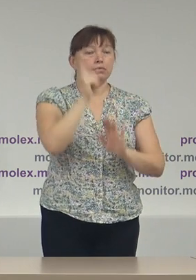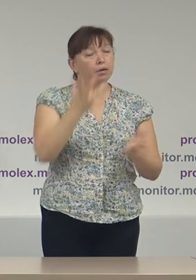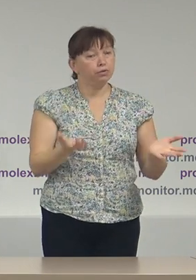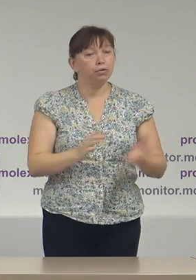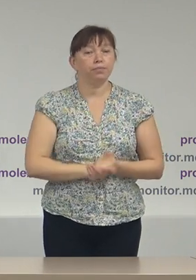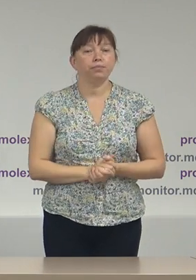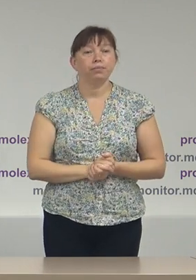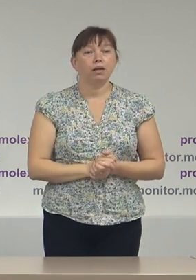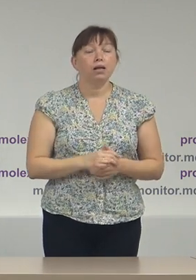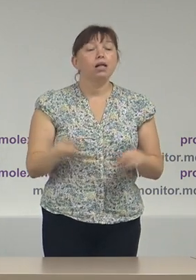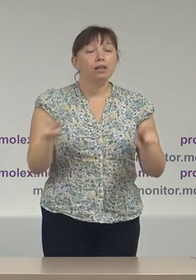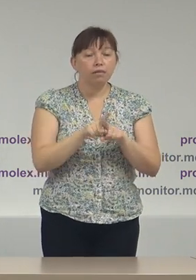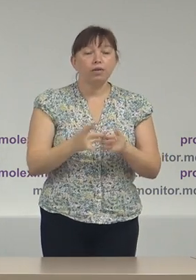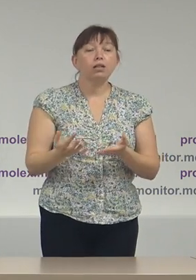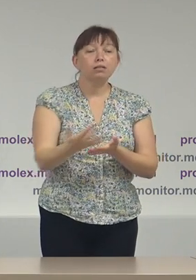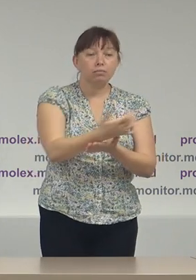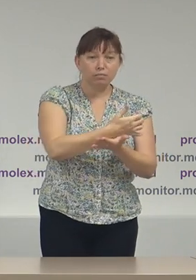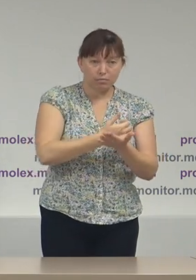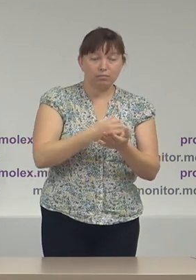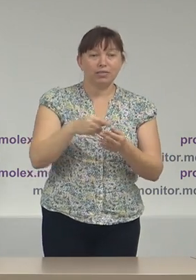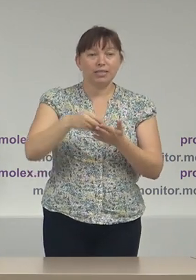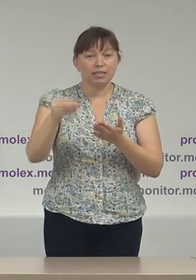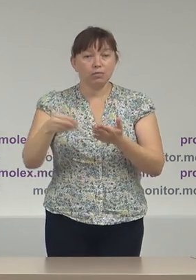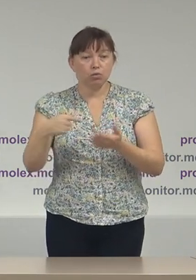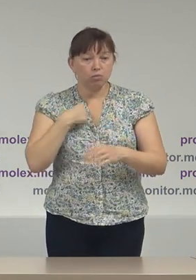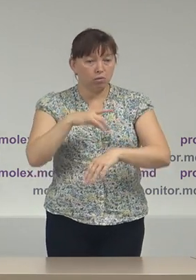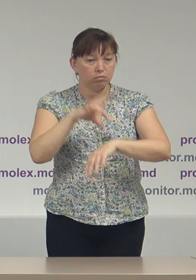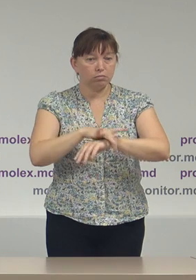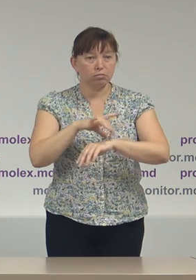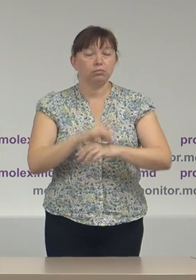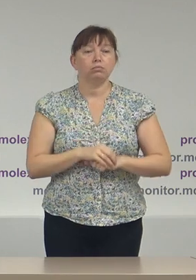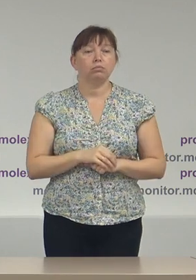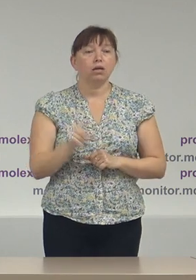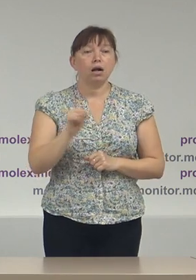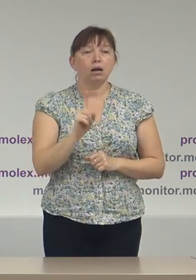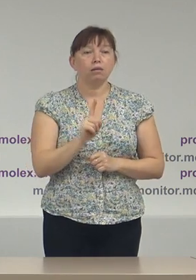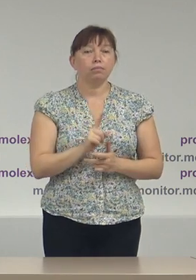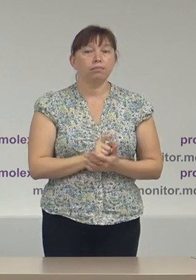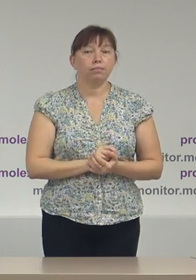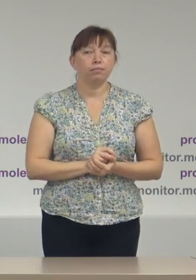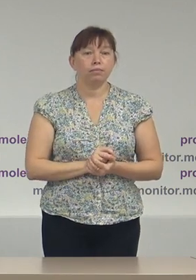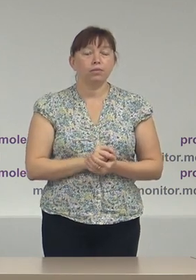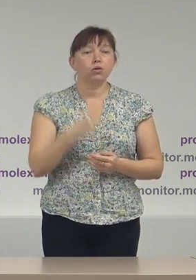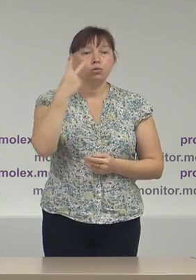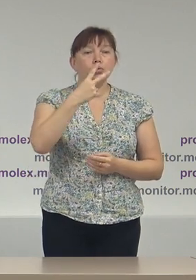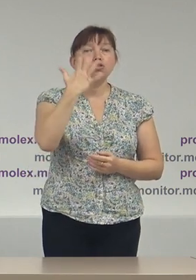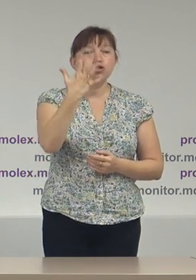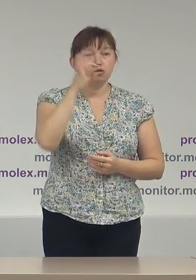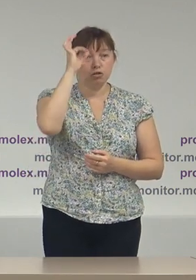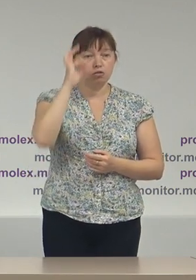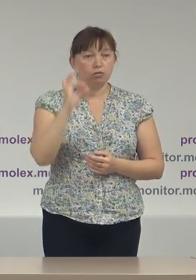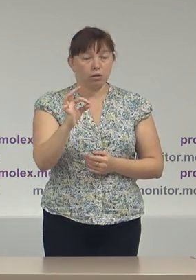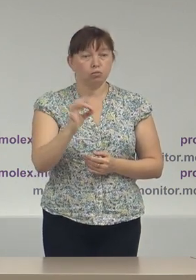La fel, în procesul de colectare asemnăturilor, noi am atestat că 25%